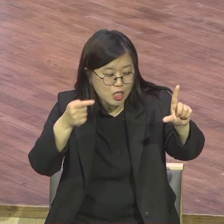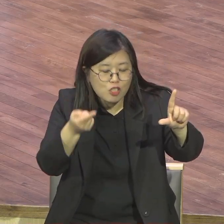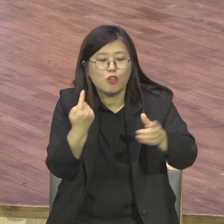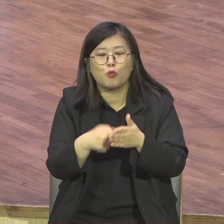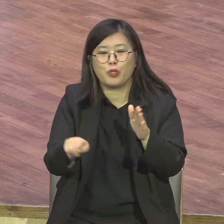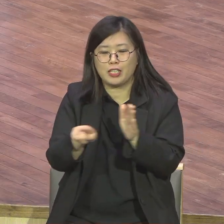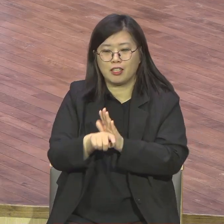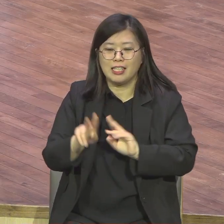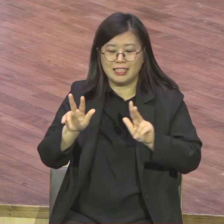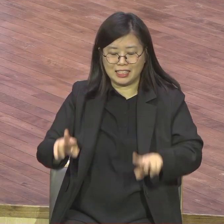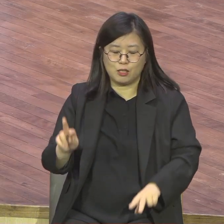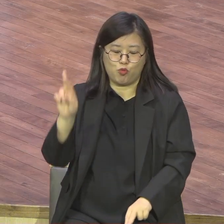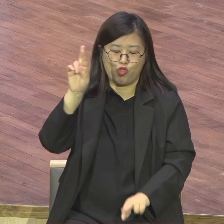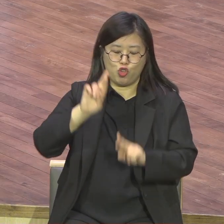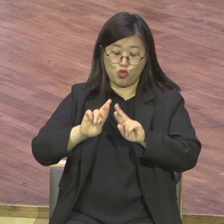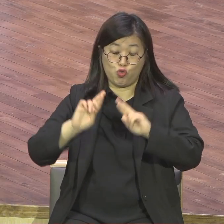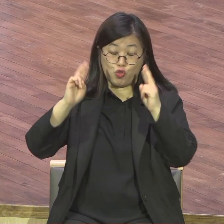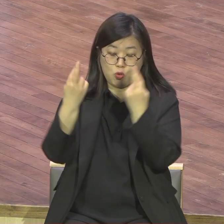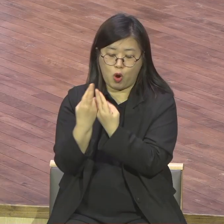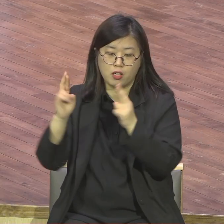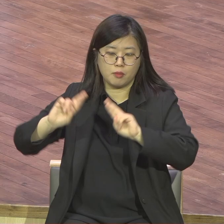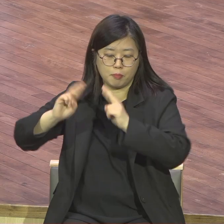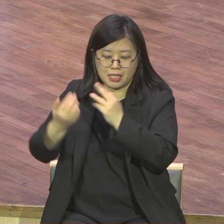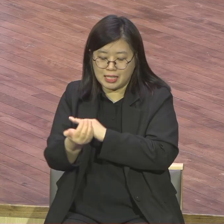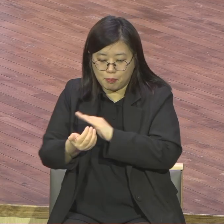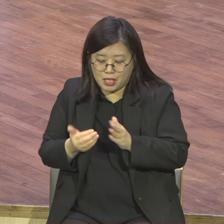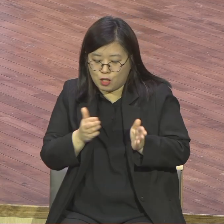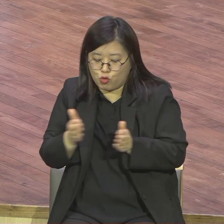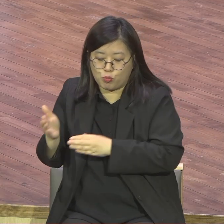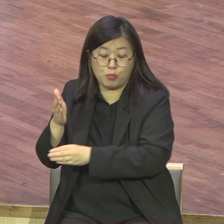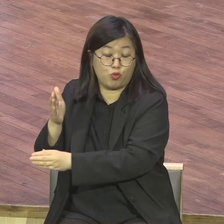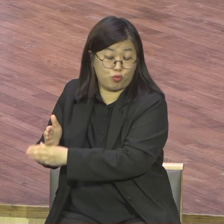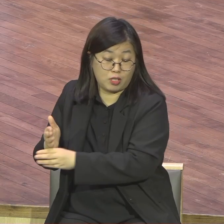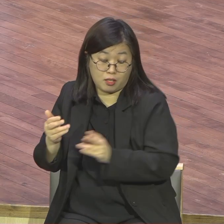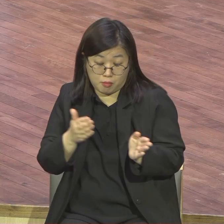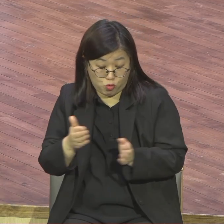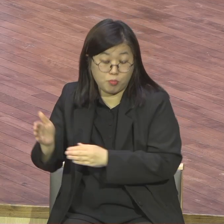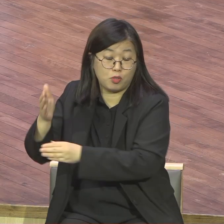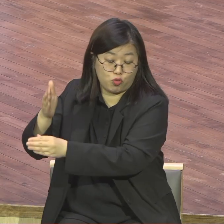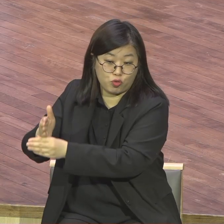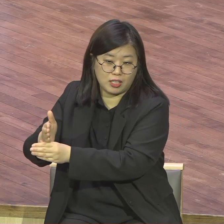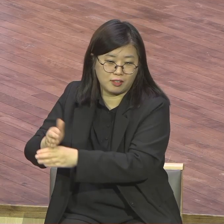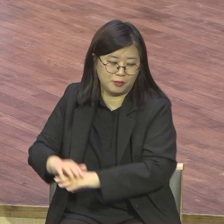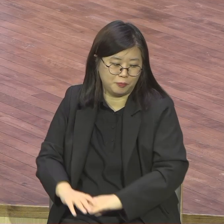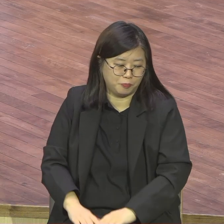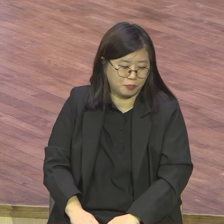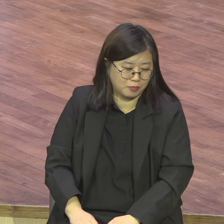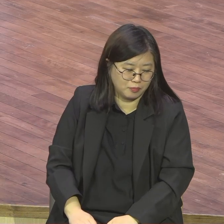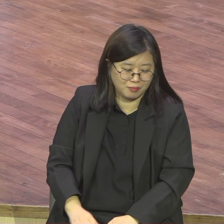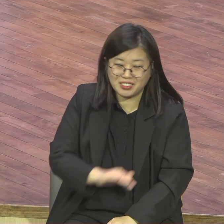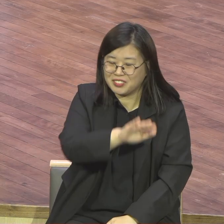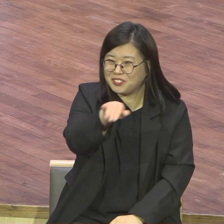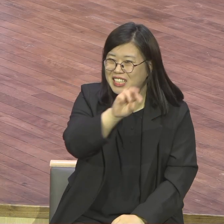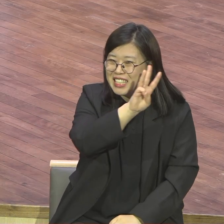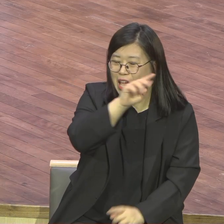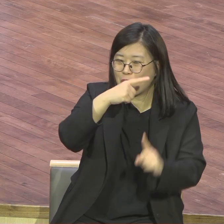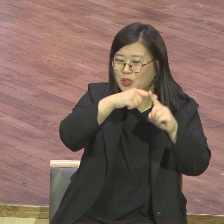초등학원 목사님들을 유니월드라는 우리 이름 되면 아나요 이다이라고 우리